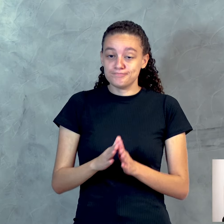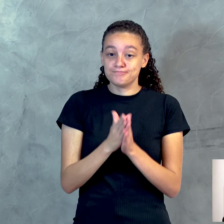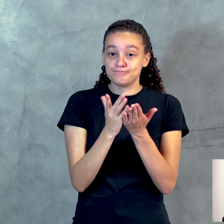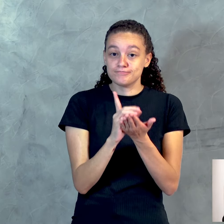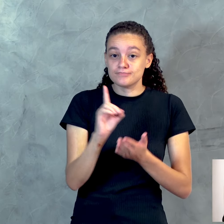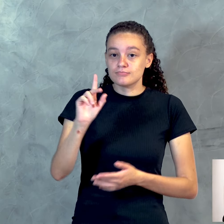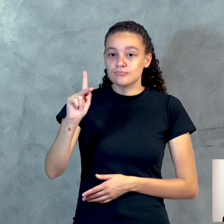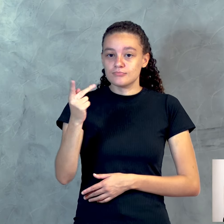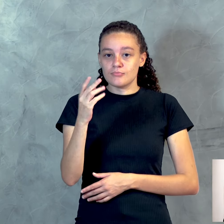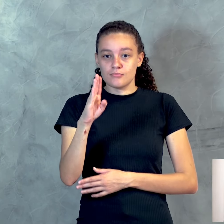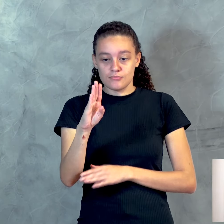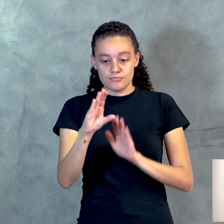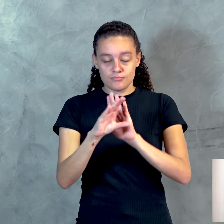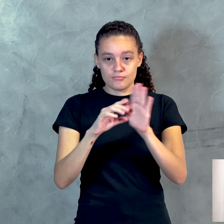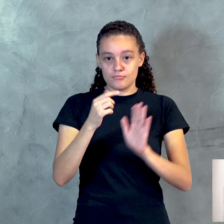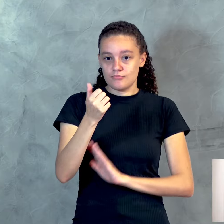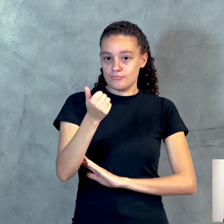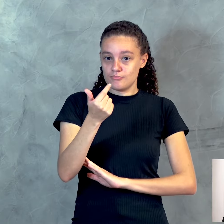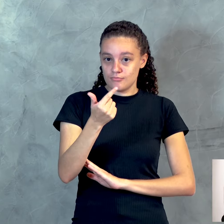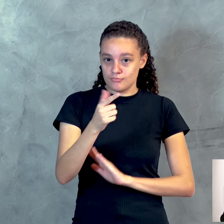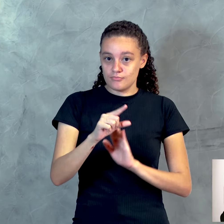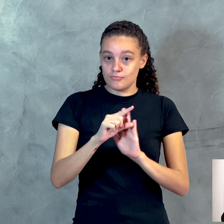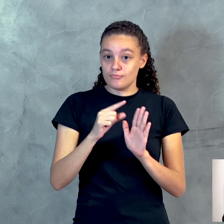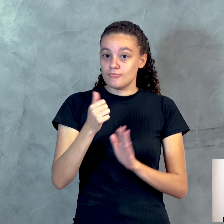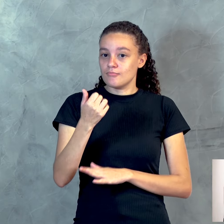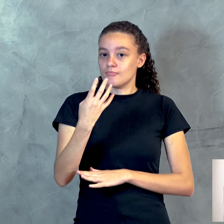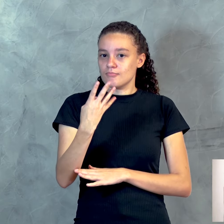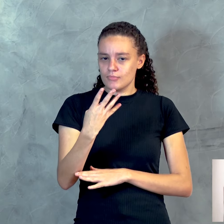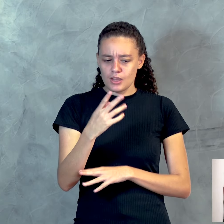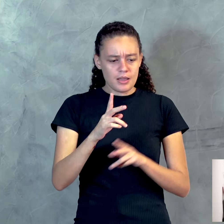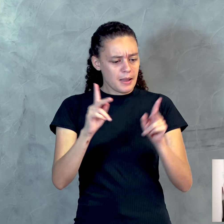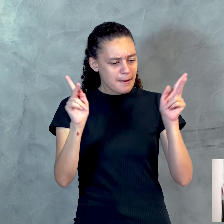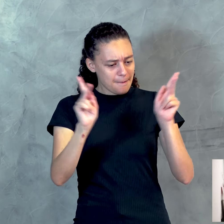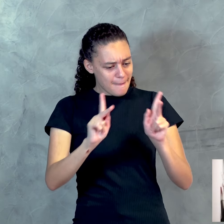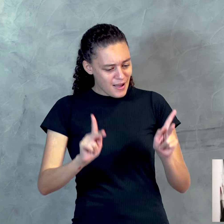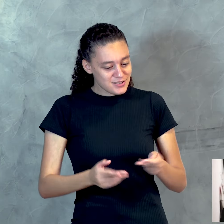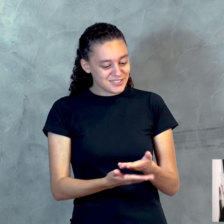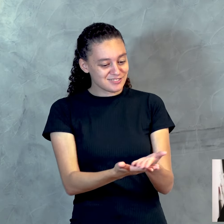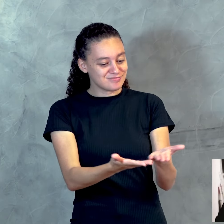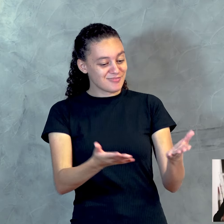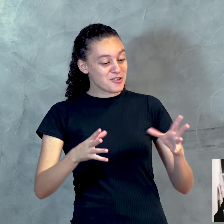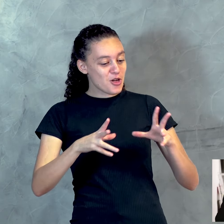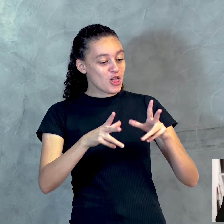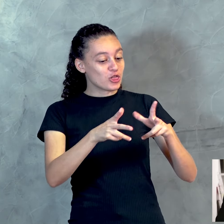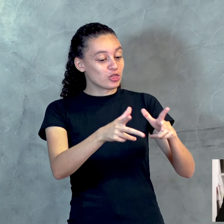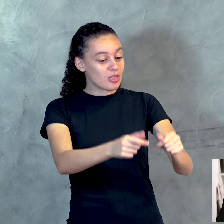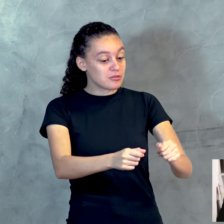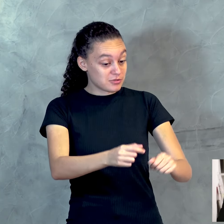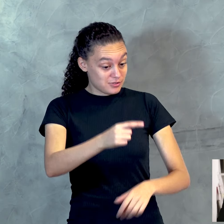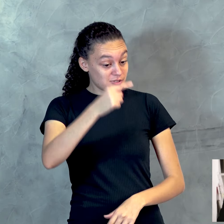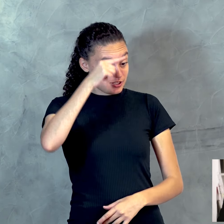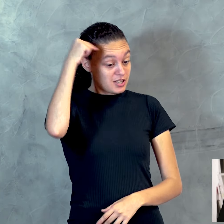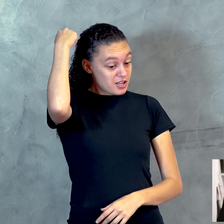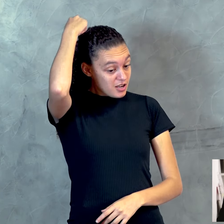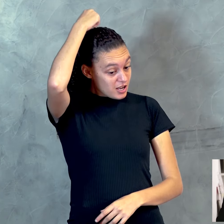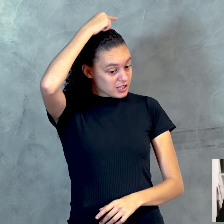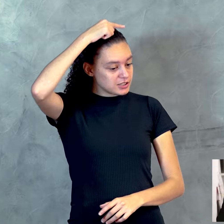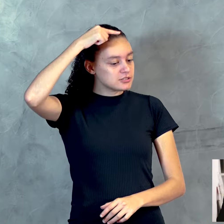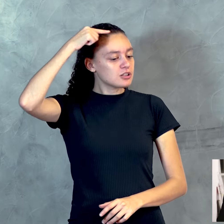versículo 14, que diz assim, segui a paz com todos e a santificação sem a